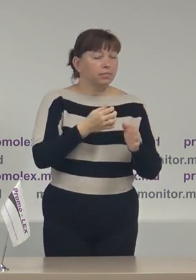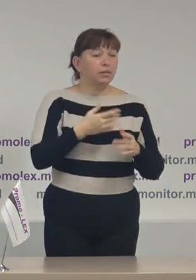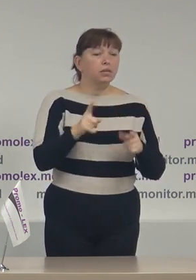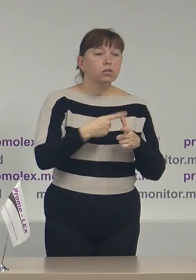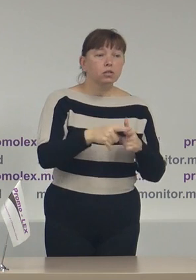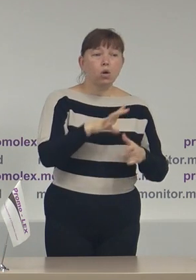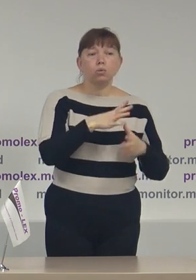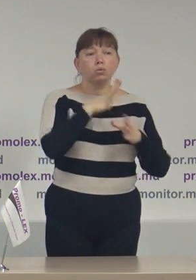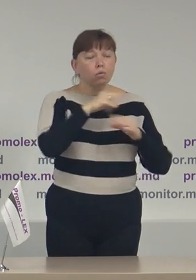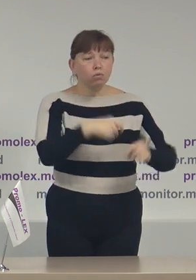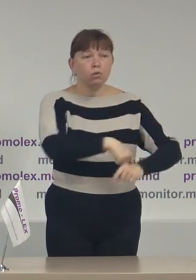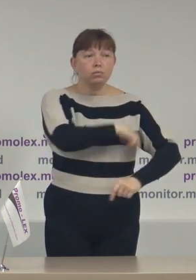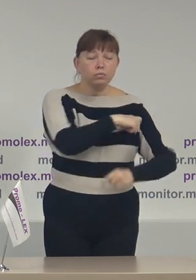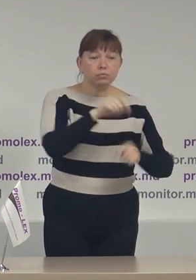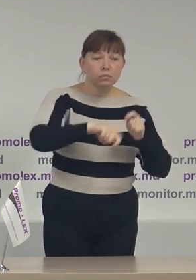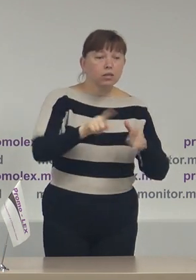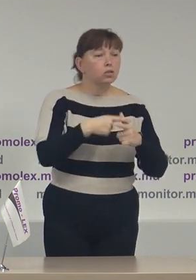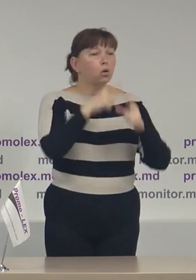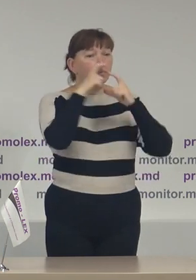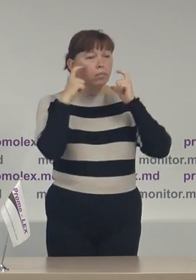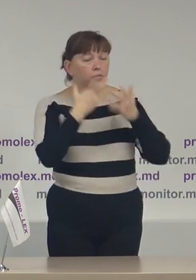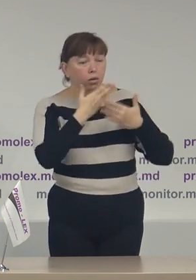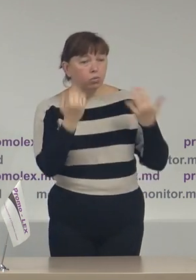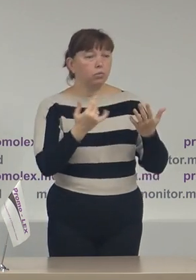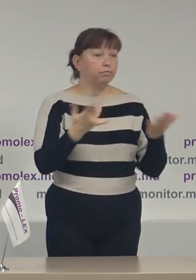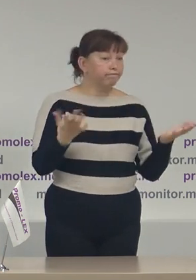efectuată termometrie fie nu se poartă mască etc.